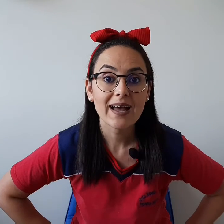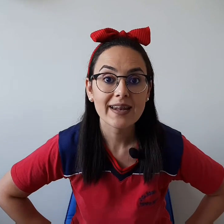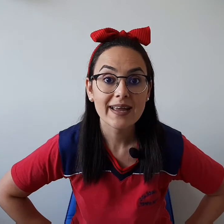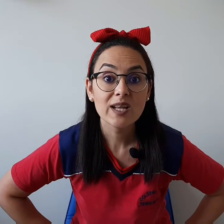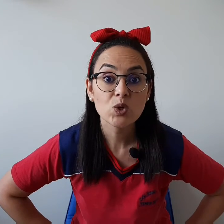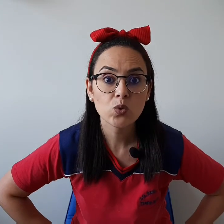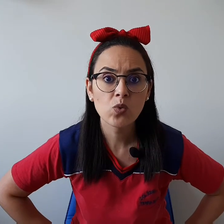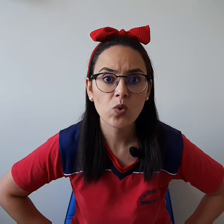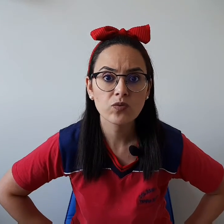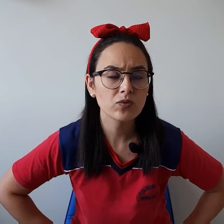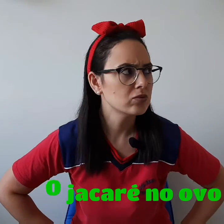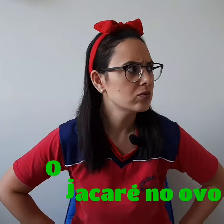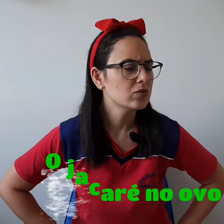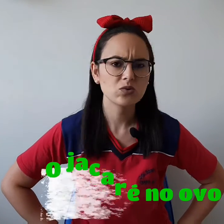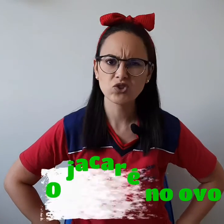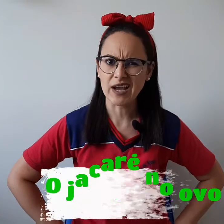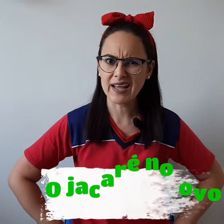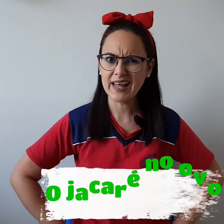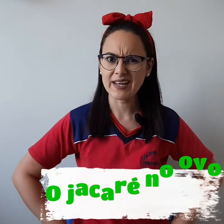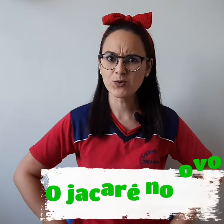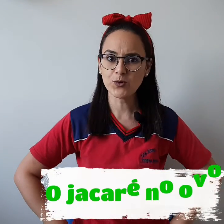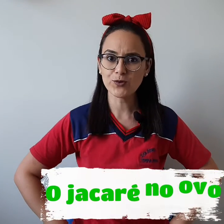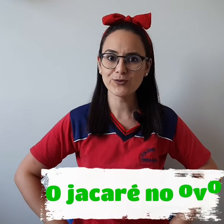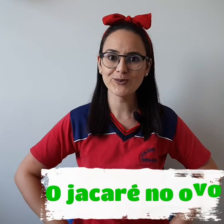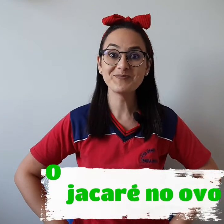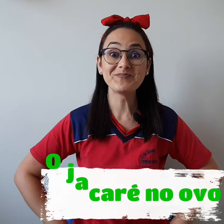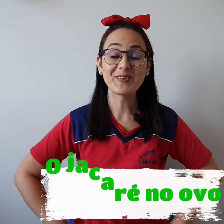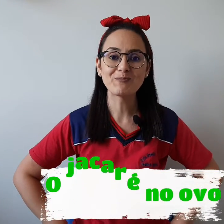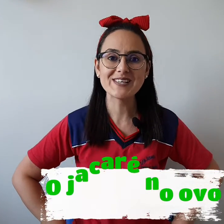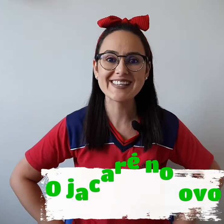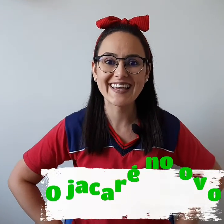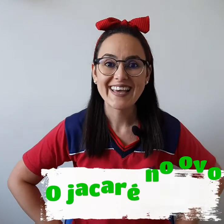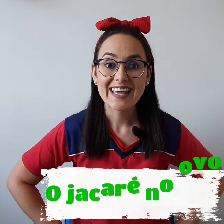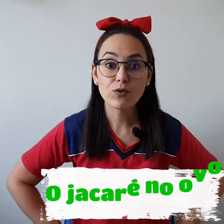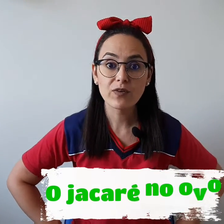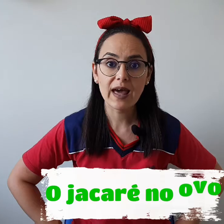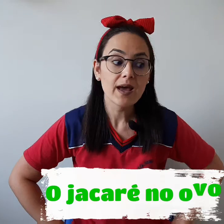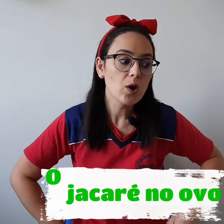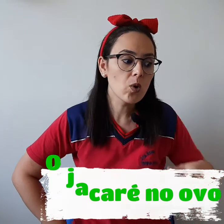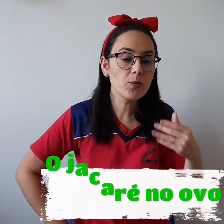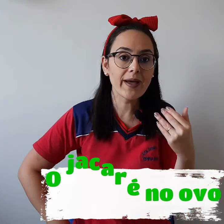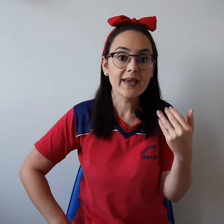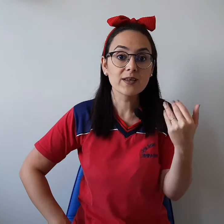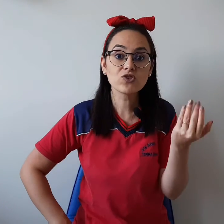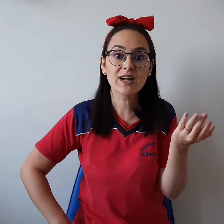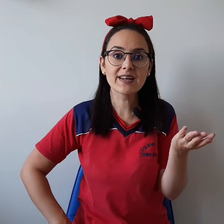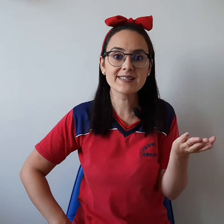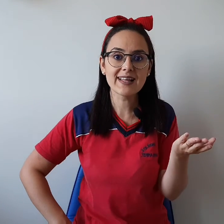jacaré no ovo. O jacaré no ovo? Pois é! Eu vou falar como é que os jacarés